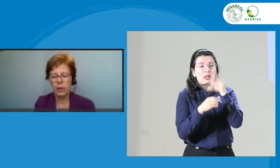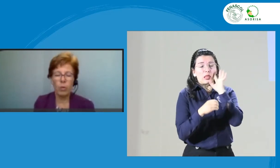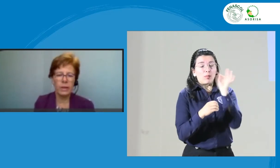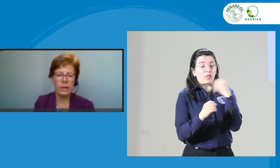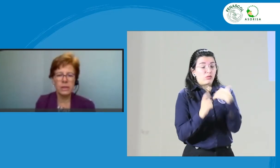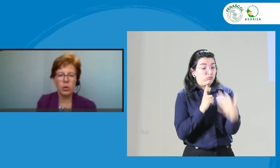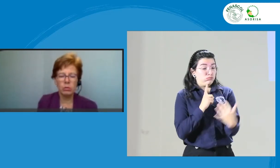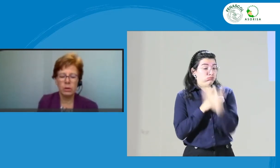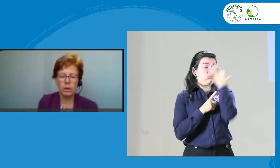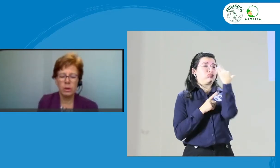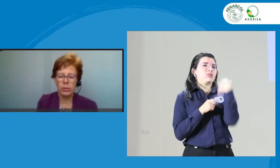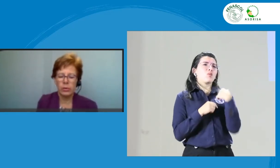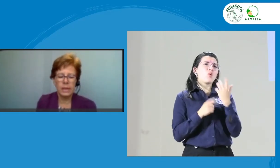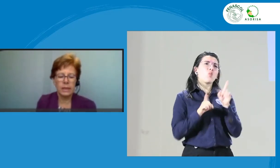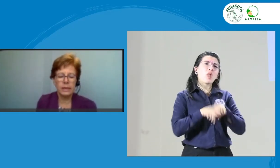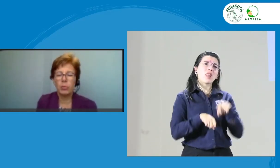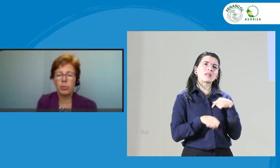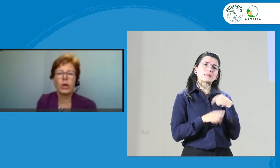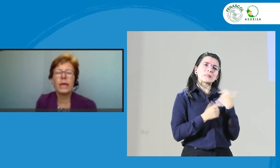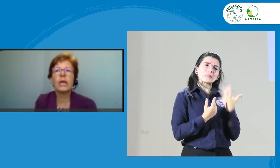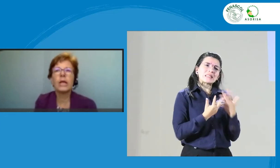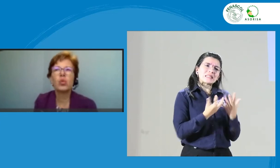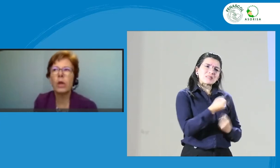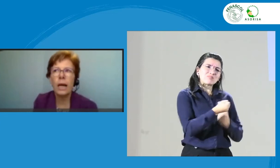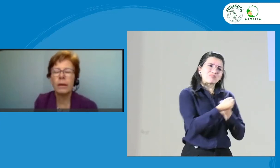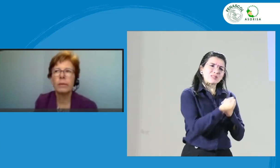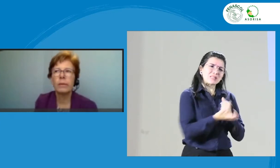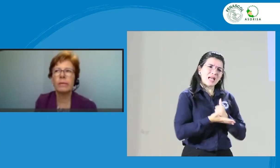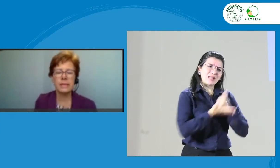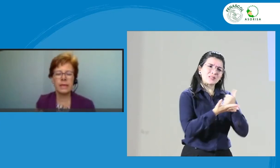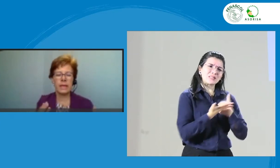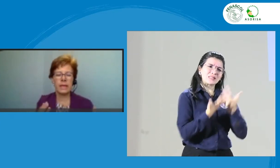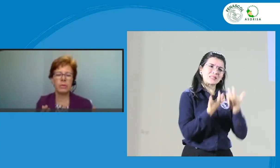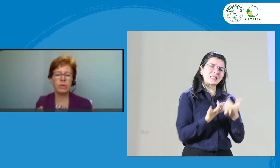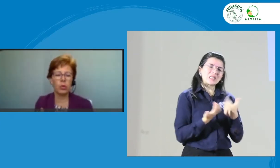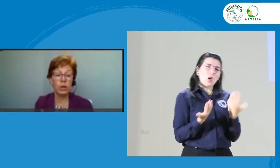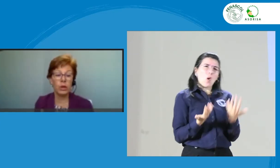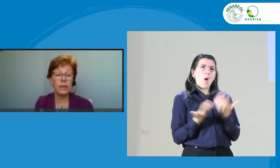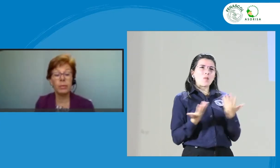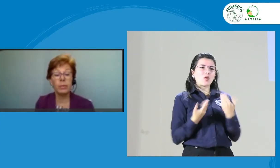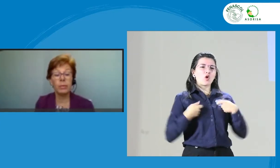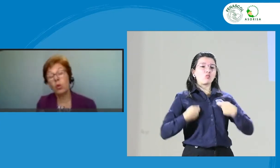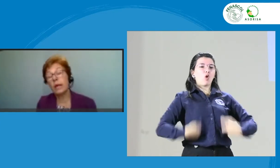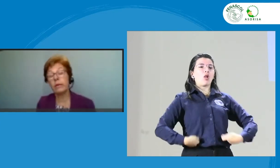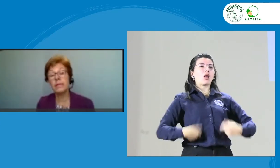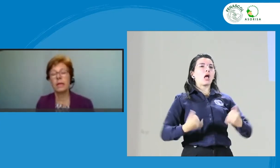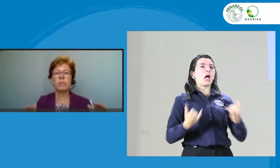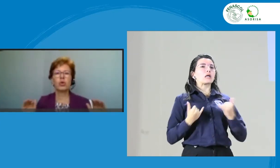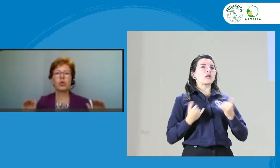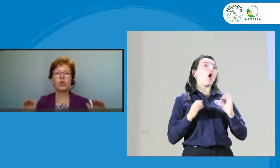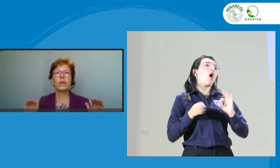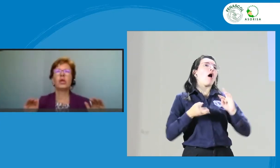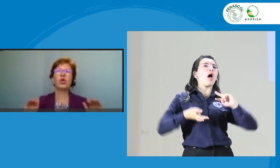compasión, por querer ayudar más que quedarme en mi rol de intérprete? ¿O al revés? ¿Me estoy quedando tan